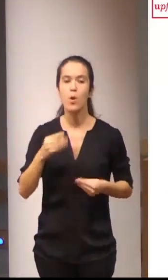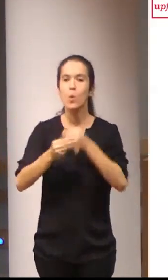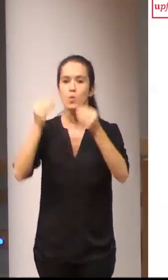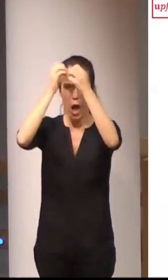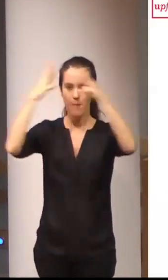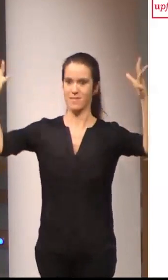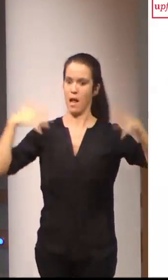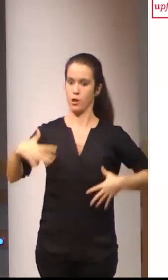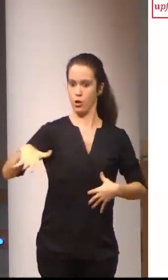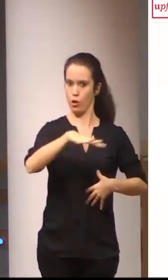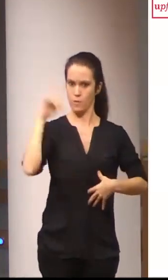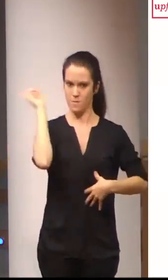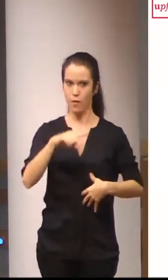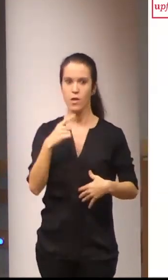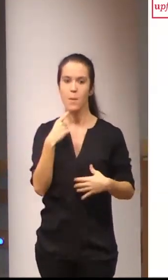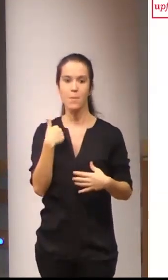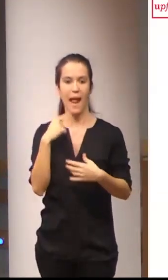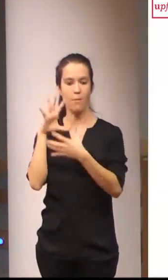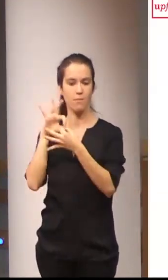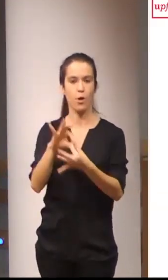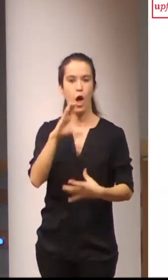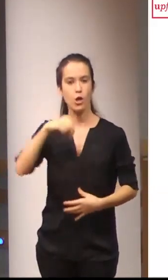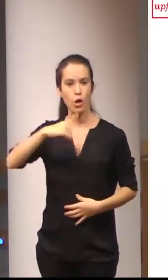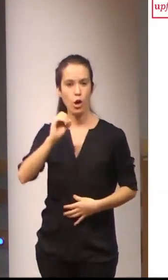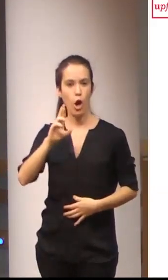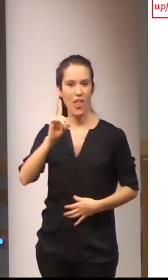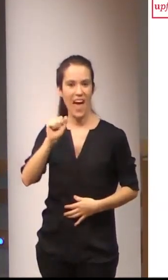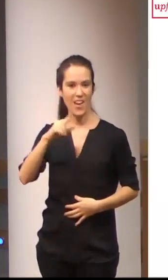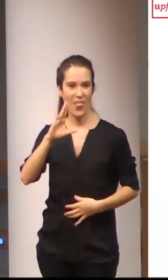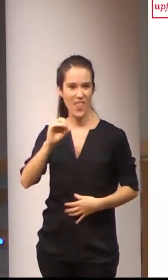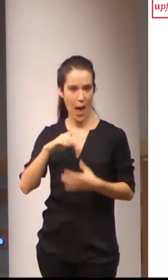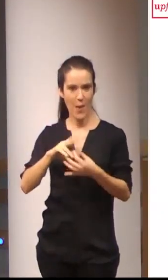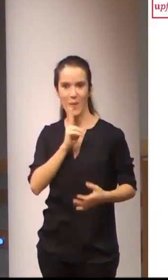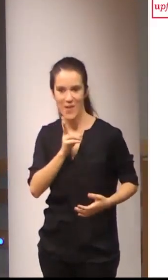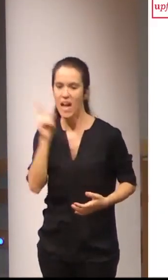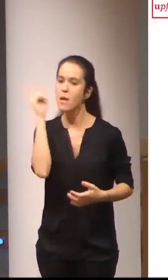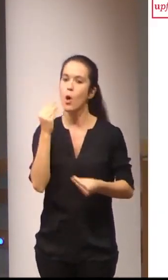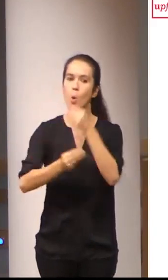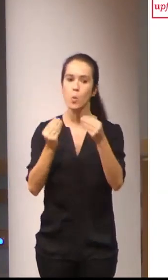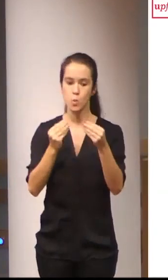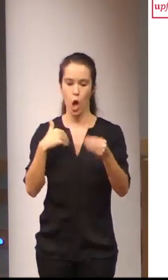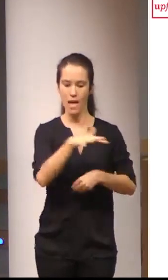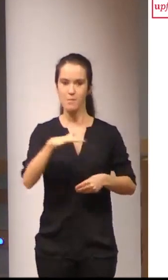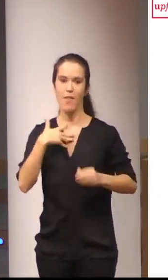del espacio para denotar concordancia verbal o el uso del espacio icónico para la expresión de las localizaciones, todos estos